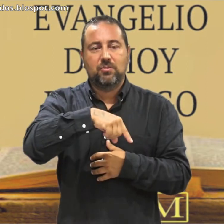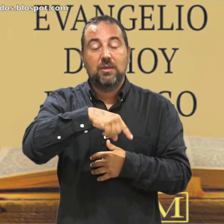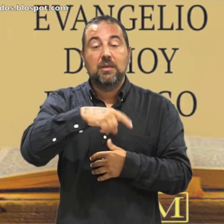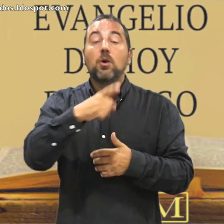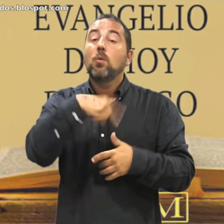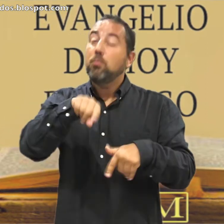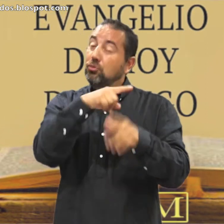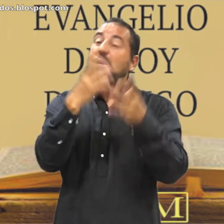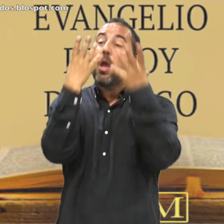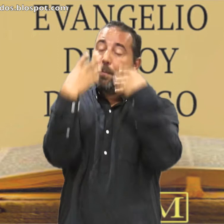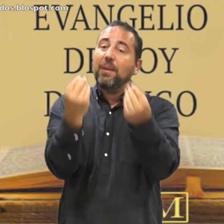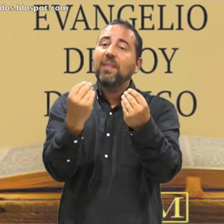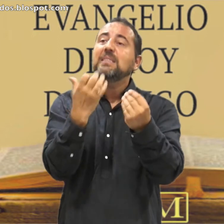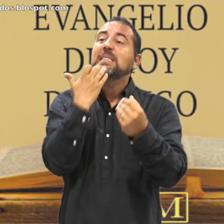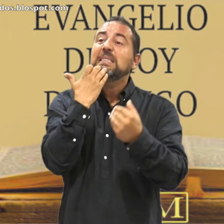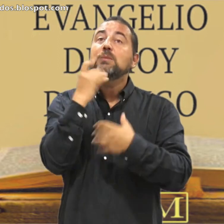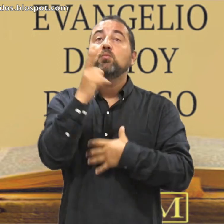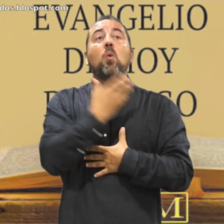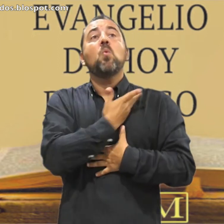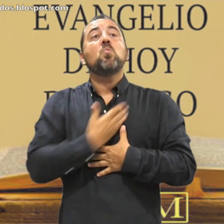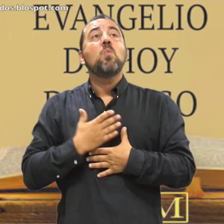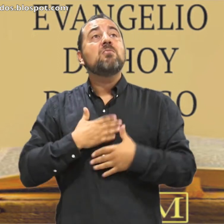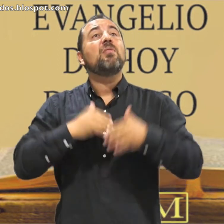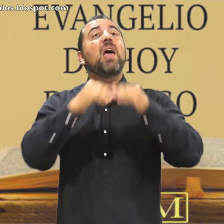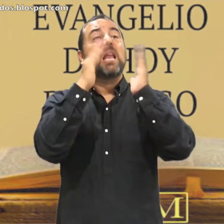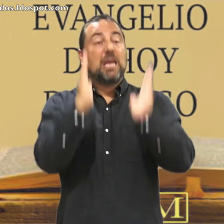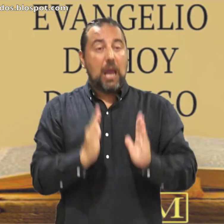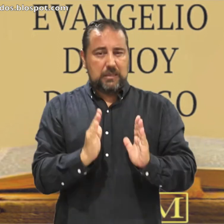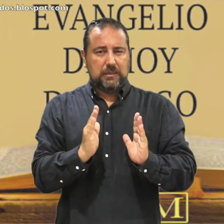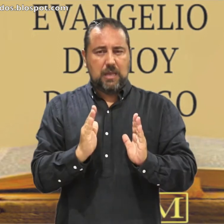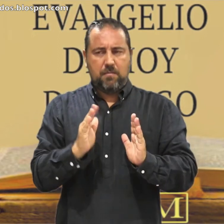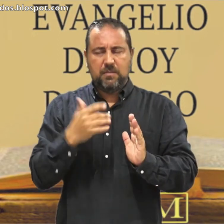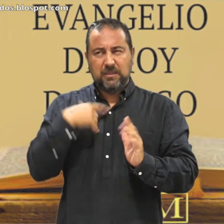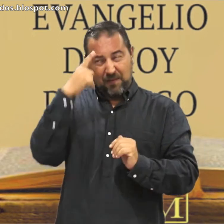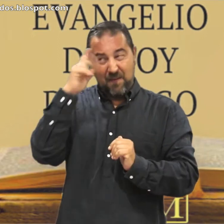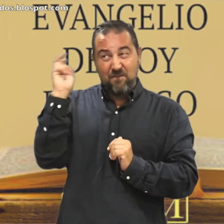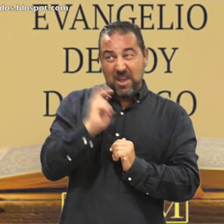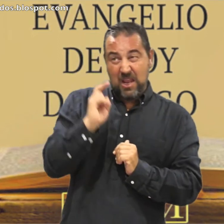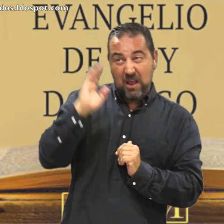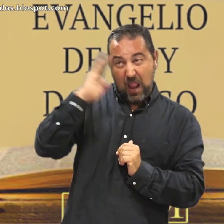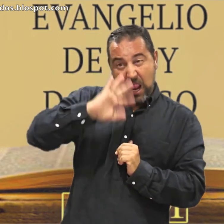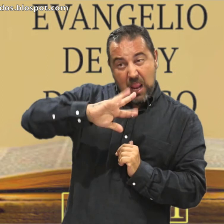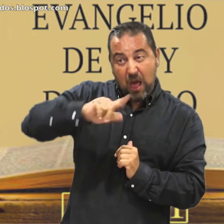Ellos Comprended Que si supiera El dueño De casa A que hora Viene el ladrón